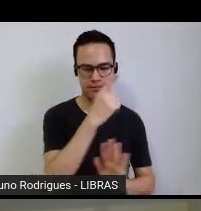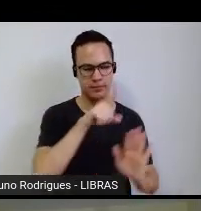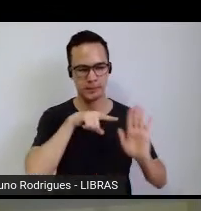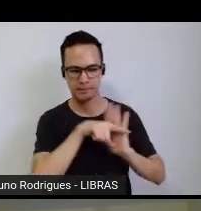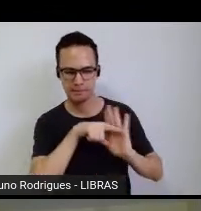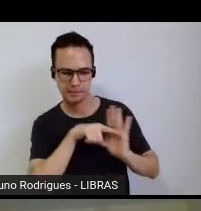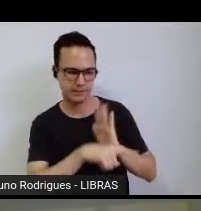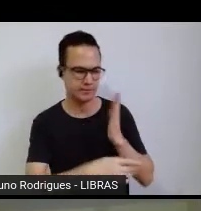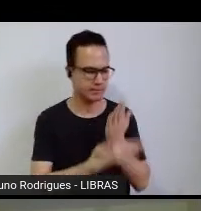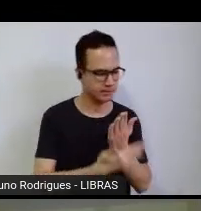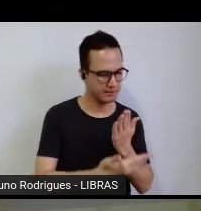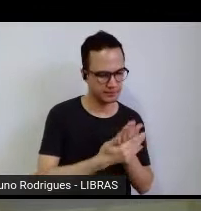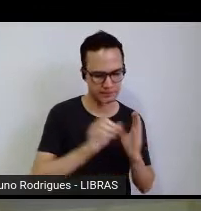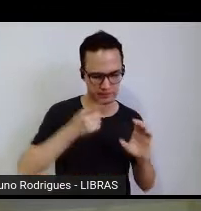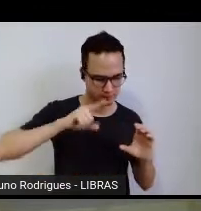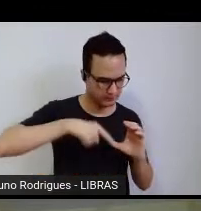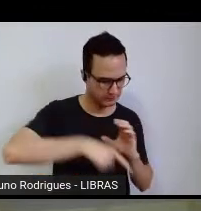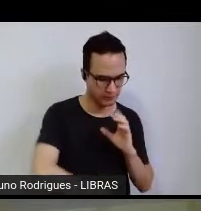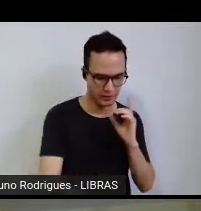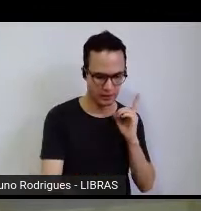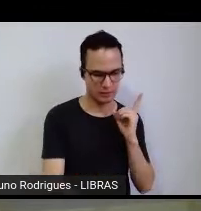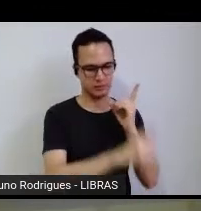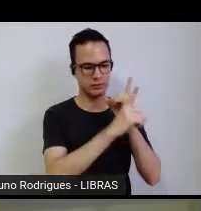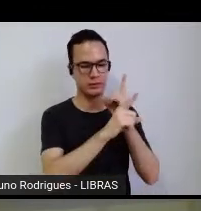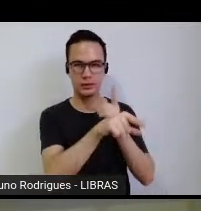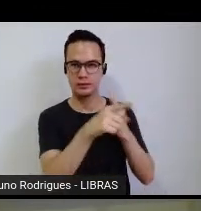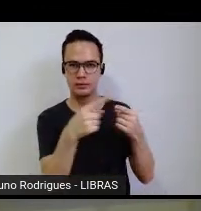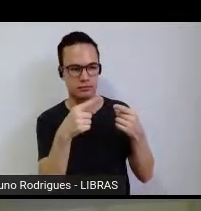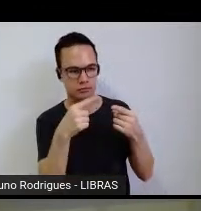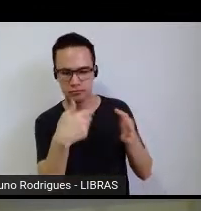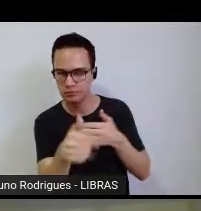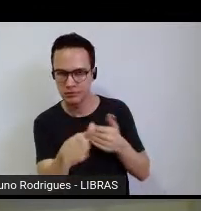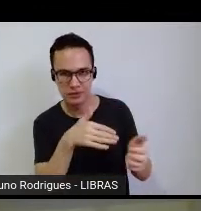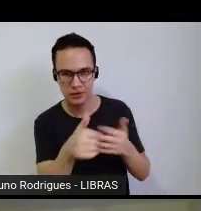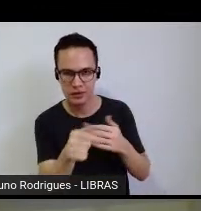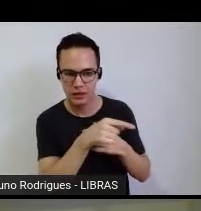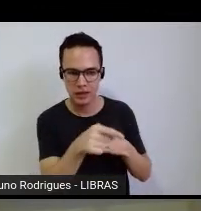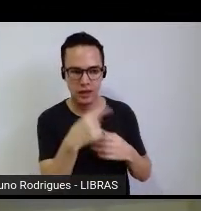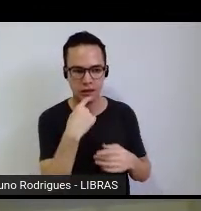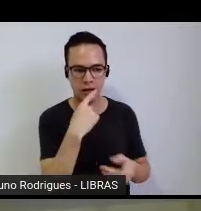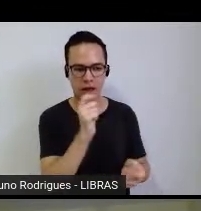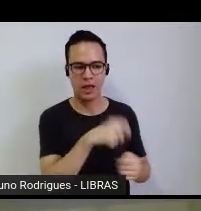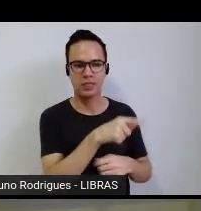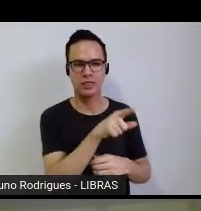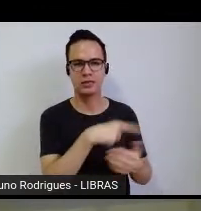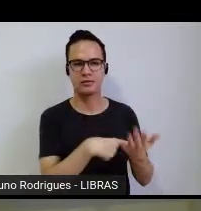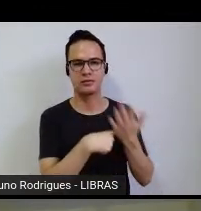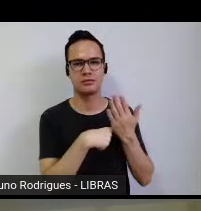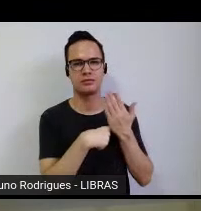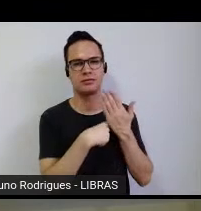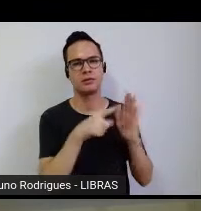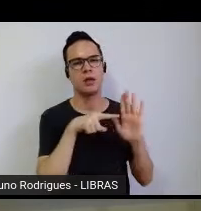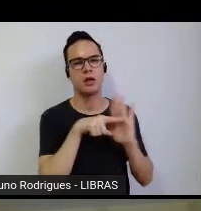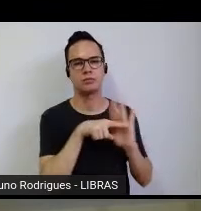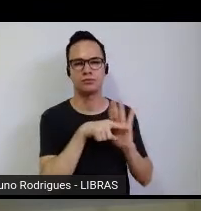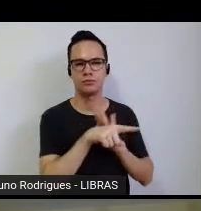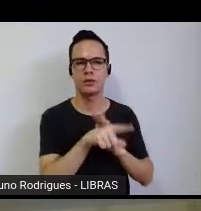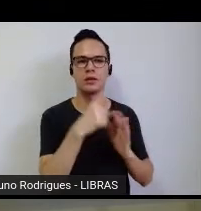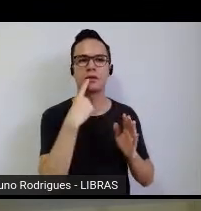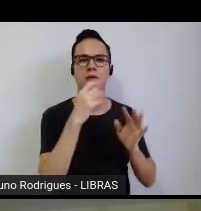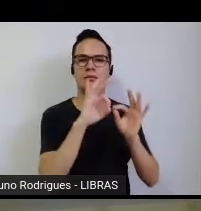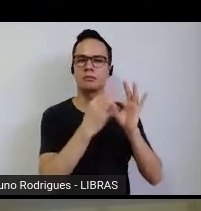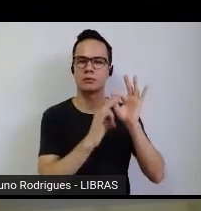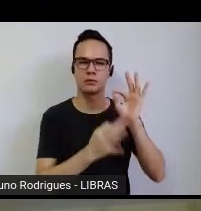na pesquisa, a gente começa a entender que qualquer pista é fundamental para a gente começar a tecer uma